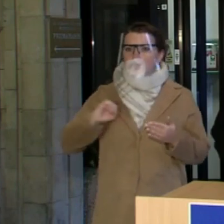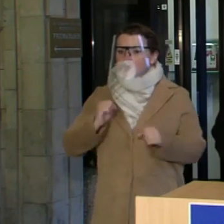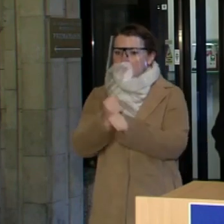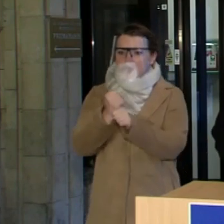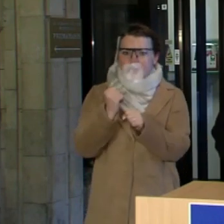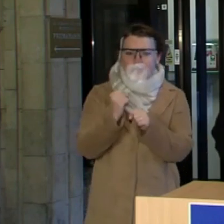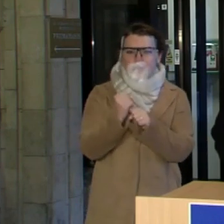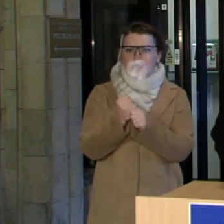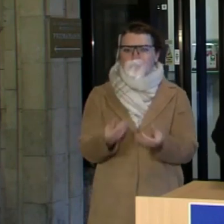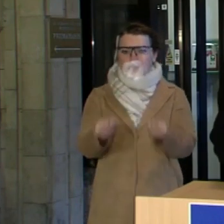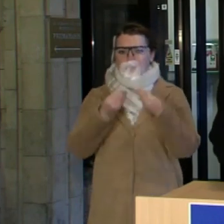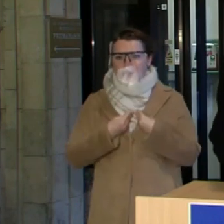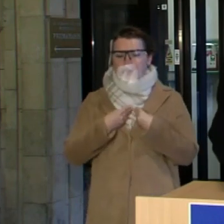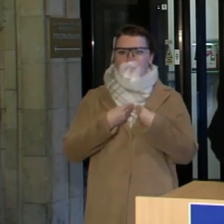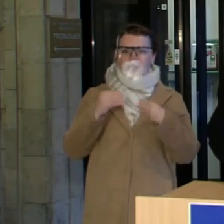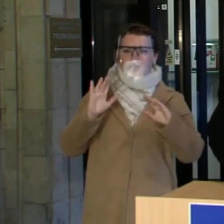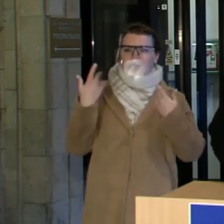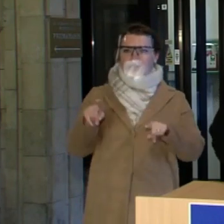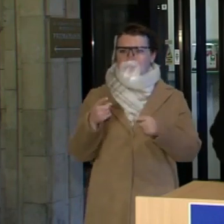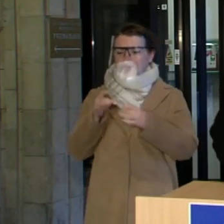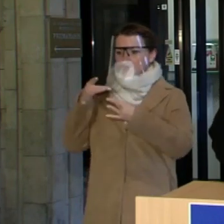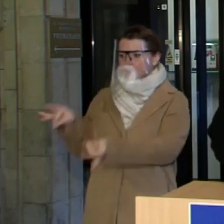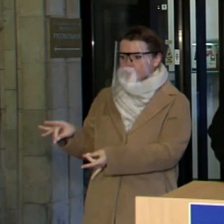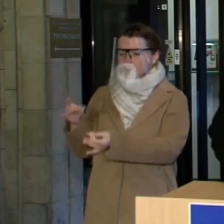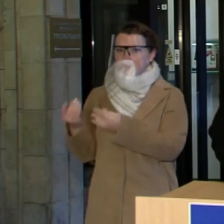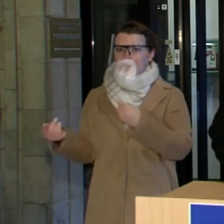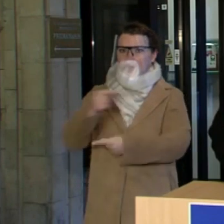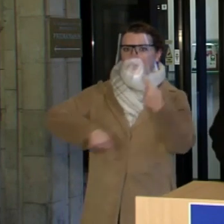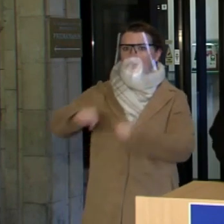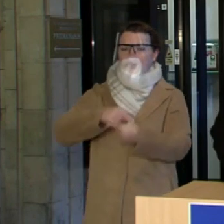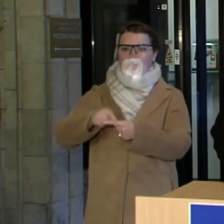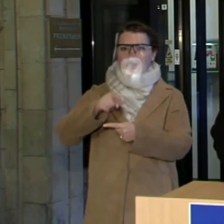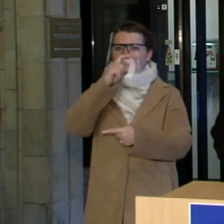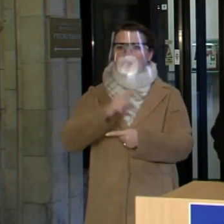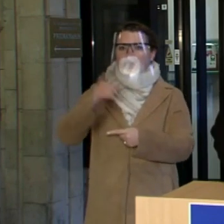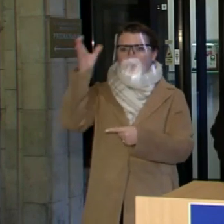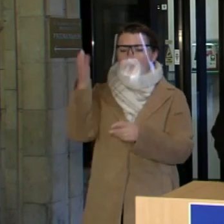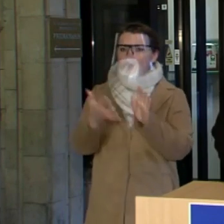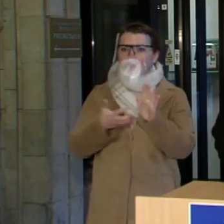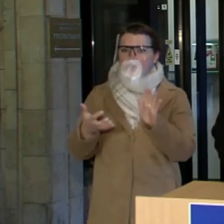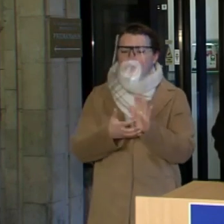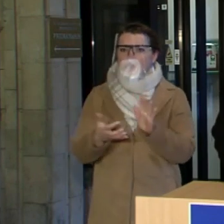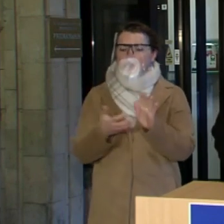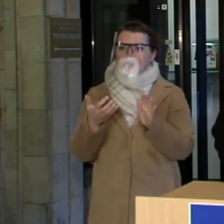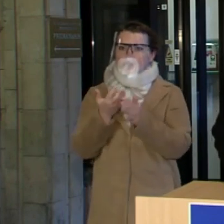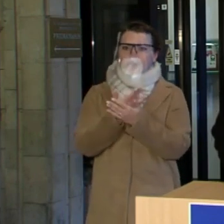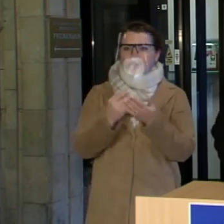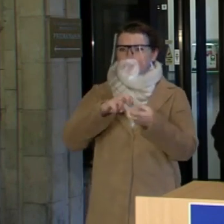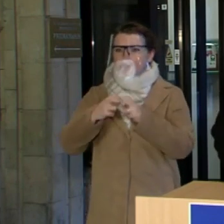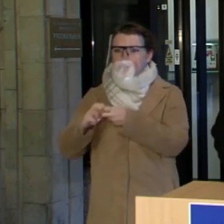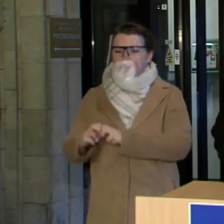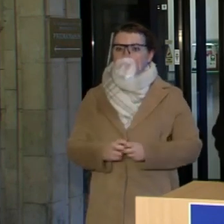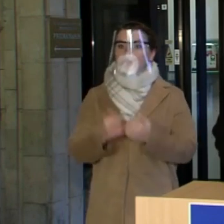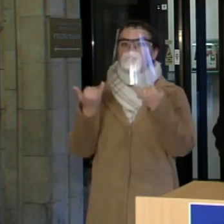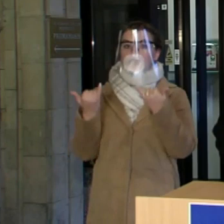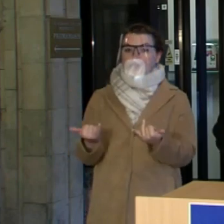darbų, kurie atrodo jiems svarbus, užleisdami kitus darbus arba tiesiog neturėjo pakankamai kompetencijos tam. Šiandien galima